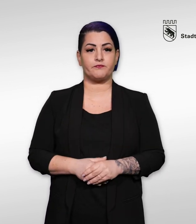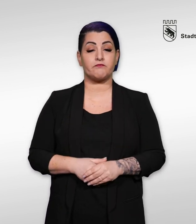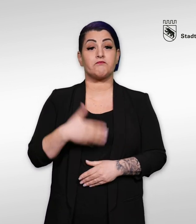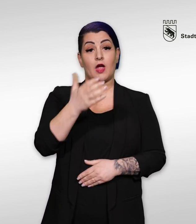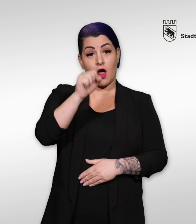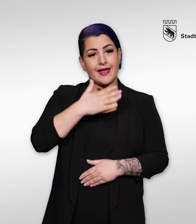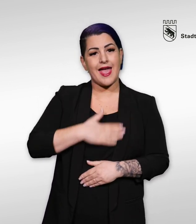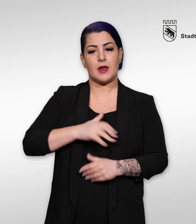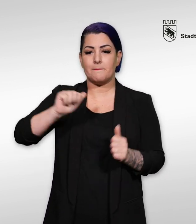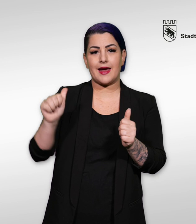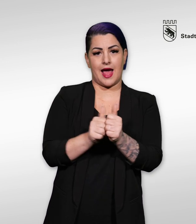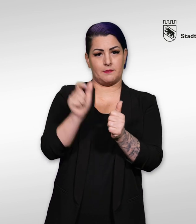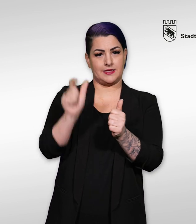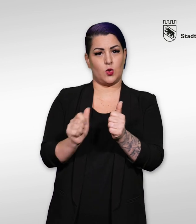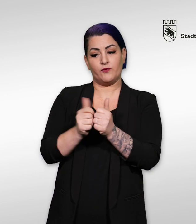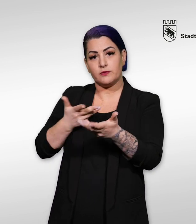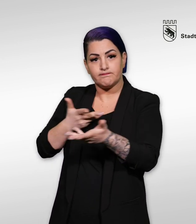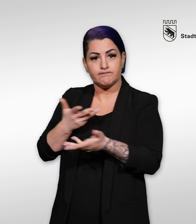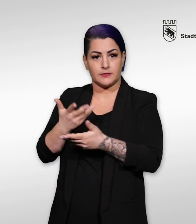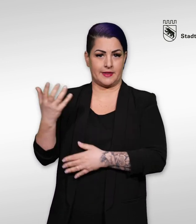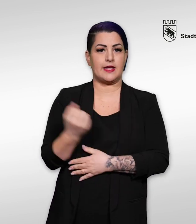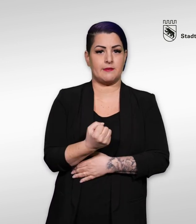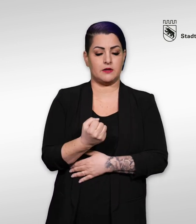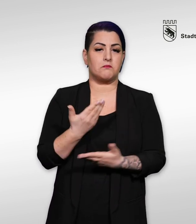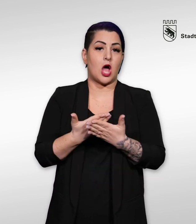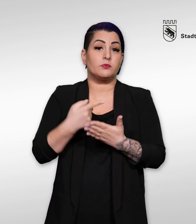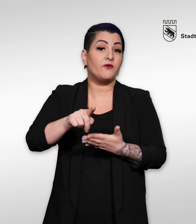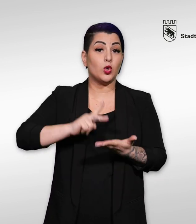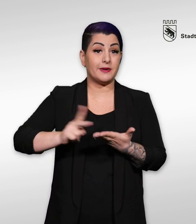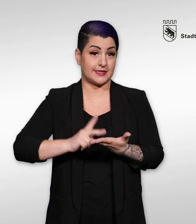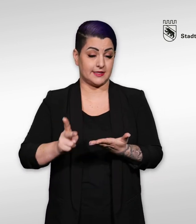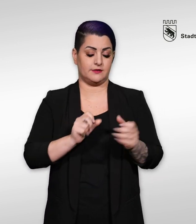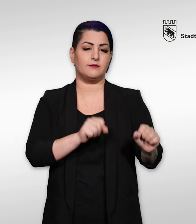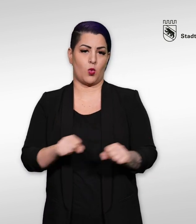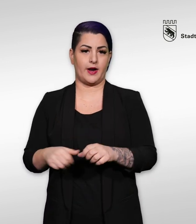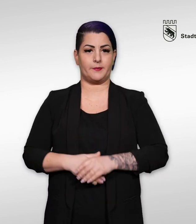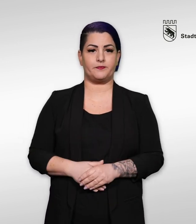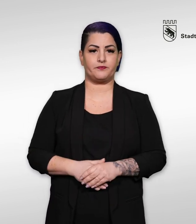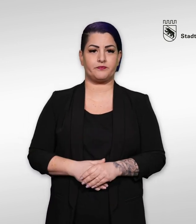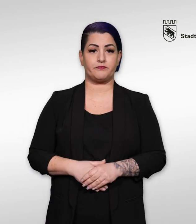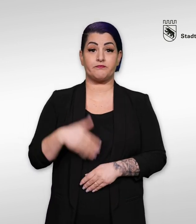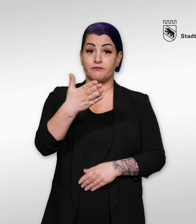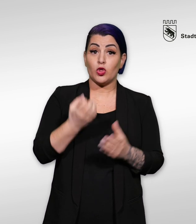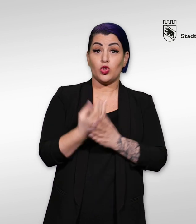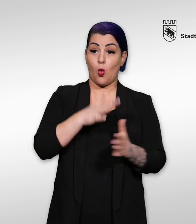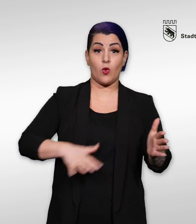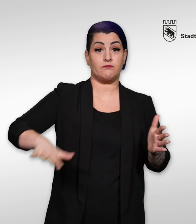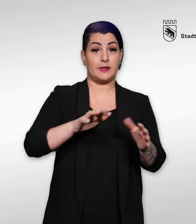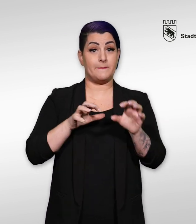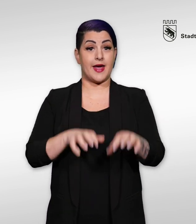Sie können gerne eine Begleitperson zum Gespräch mitbringen, zum Beispiel zum Übersetzen. Sind Sie neu in Bern und haben